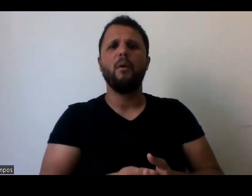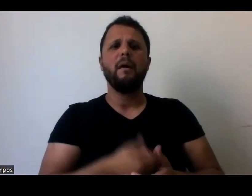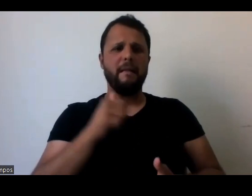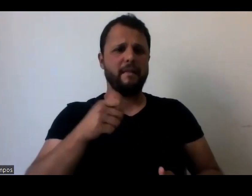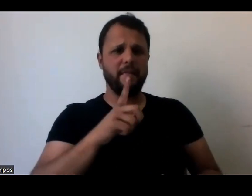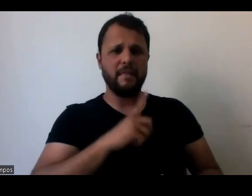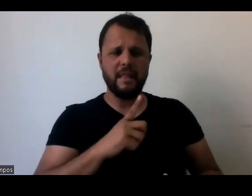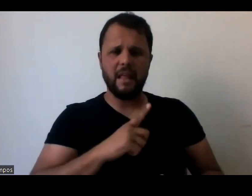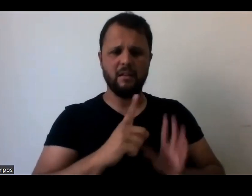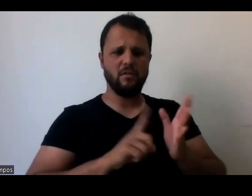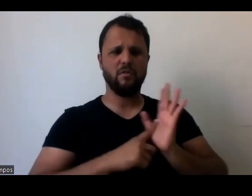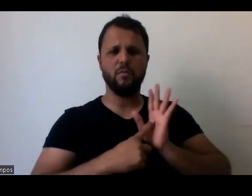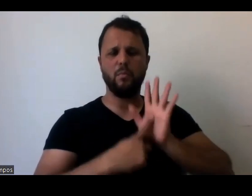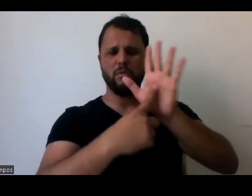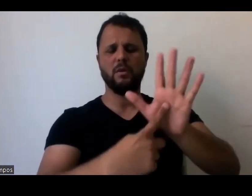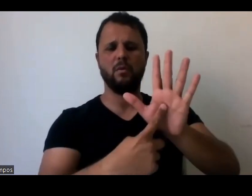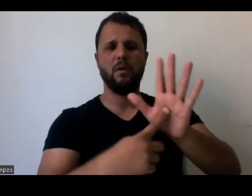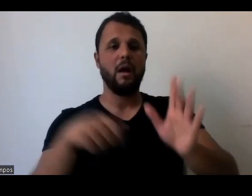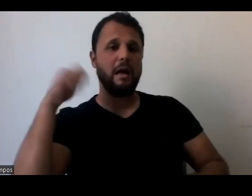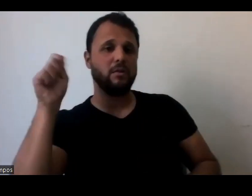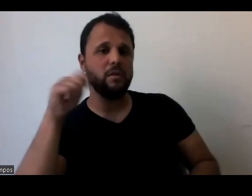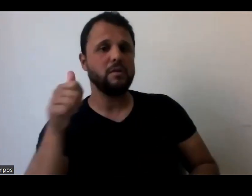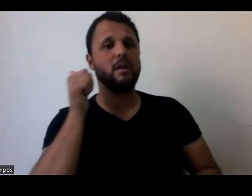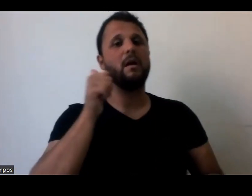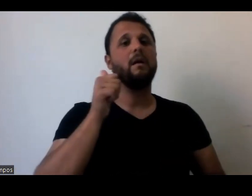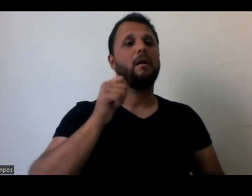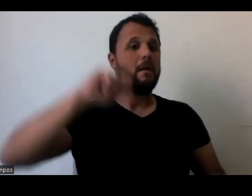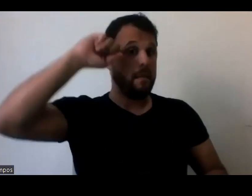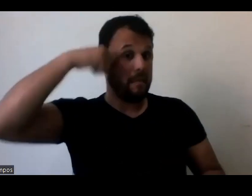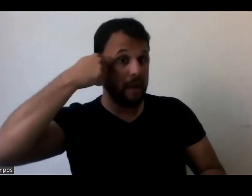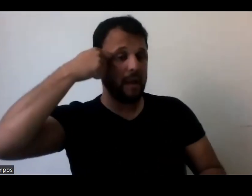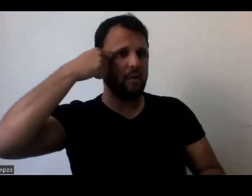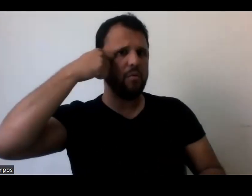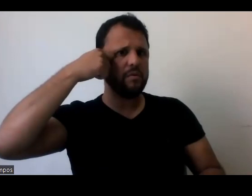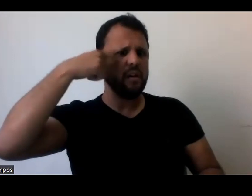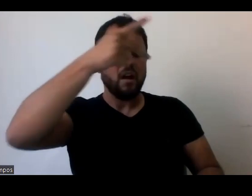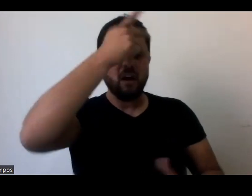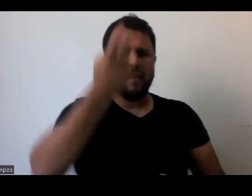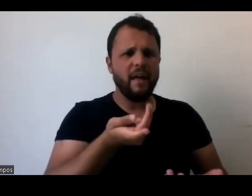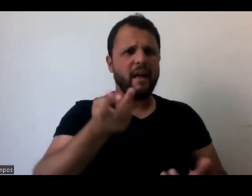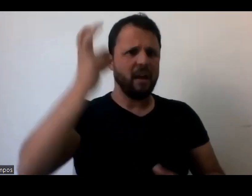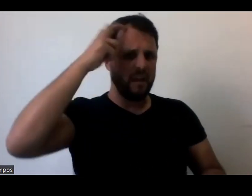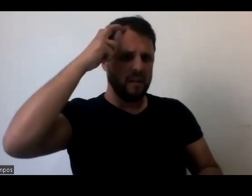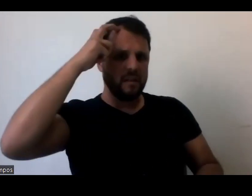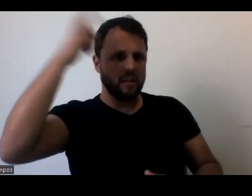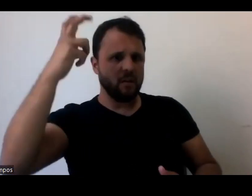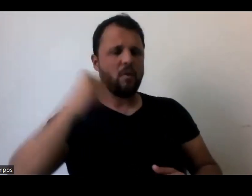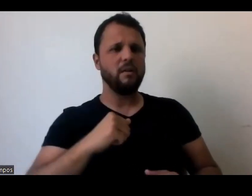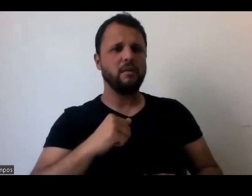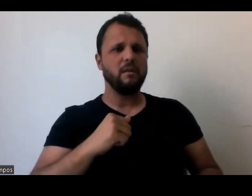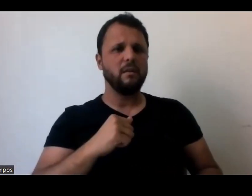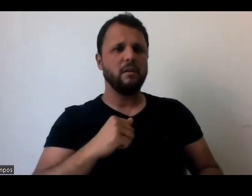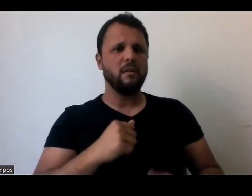cabem? na exposição, vocês querem uma lista de todo mundo, todos os intelectuais brasileiros, quiser fazer dos